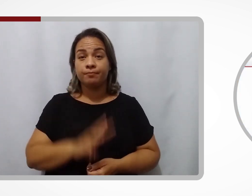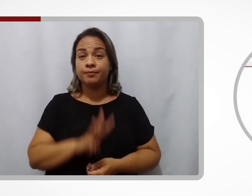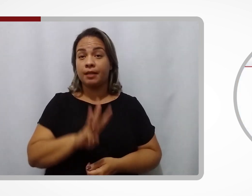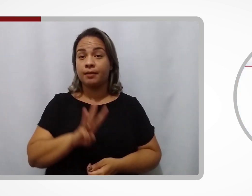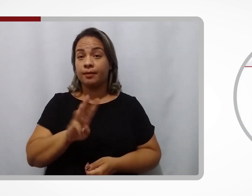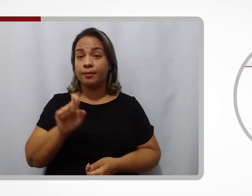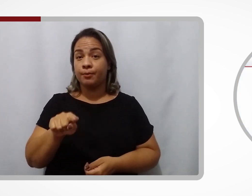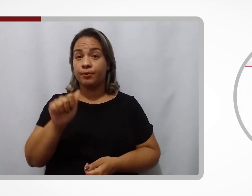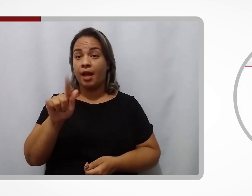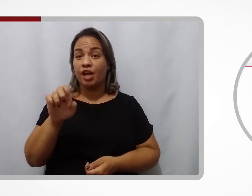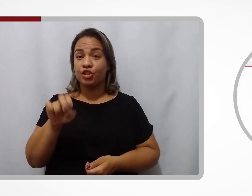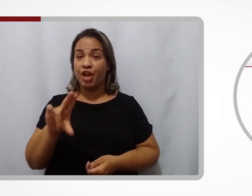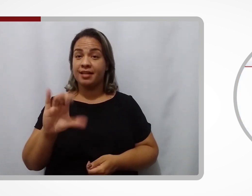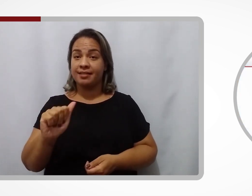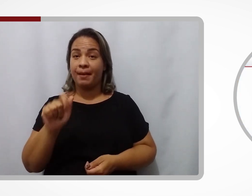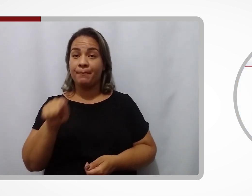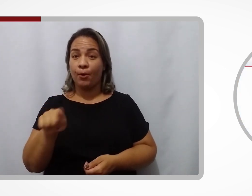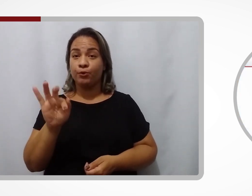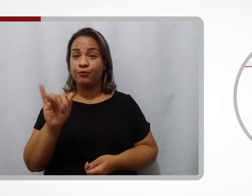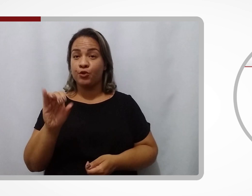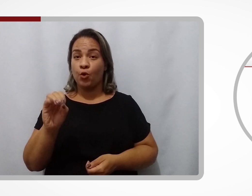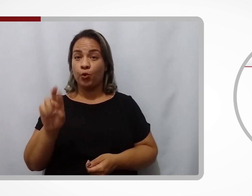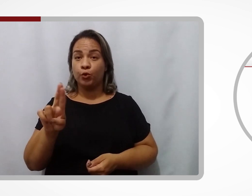.fiocruz.br